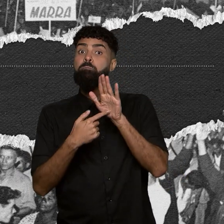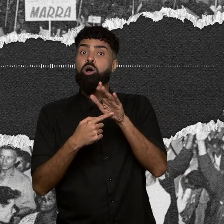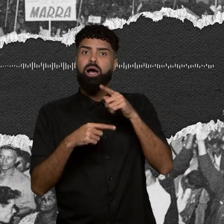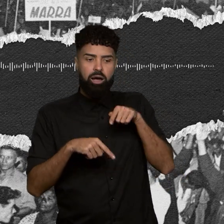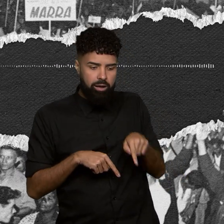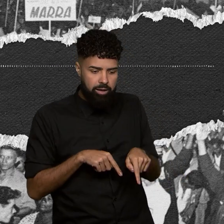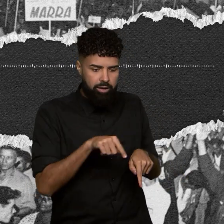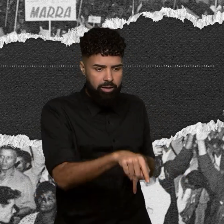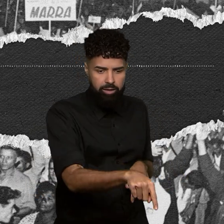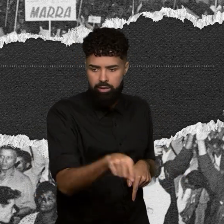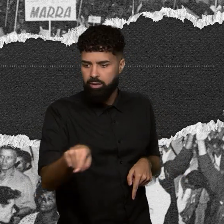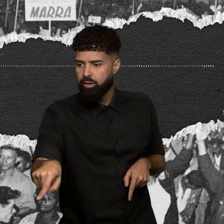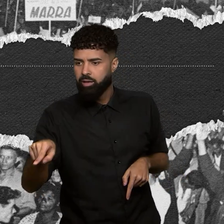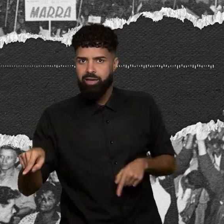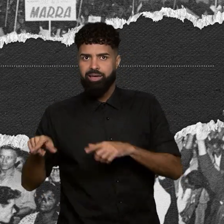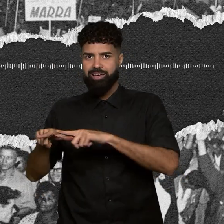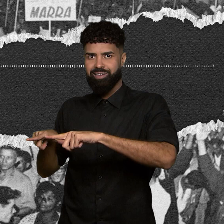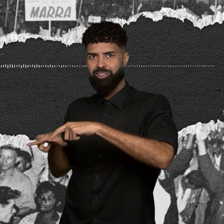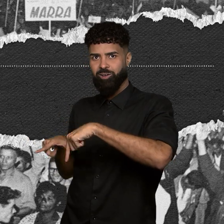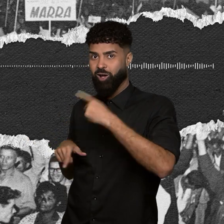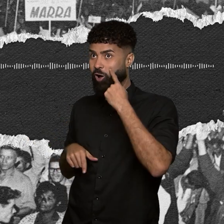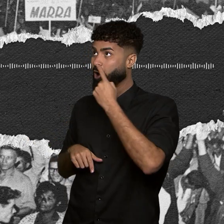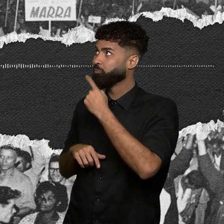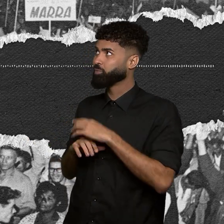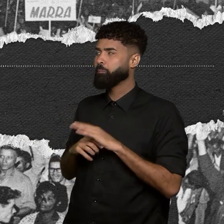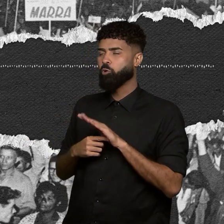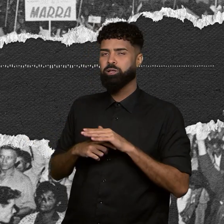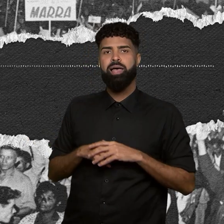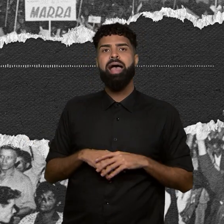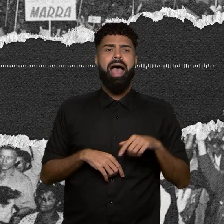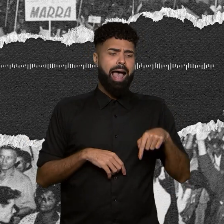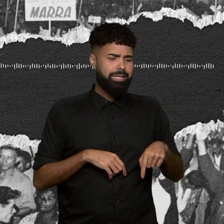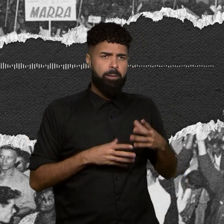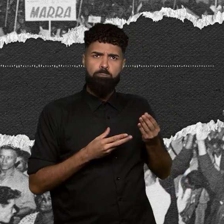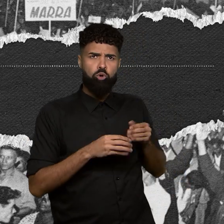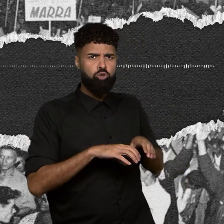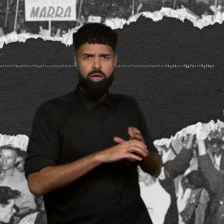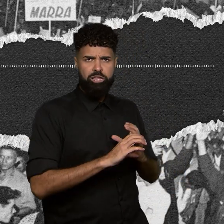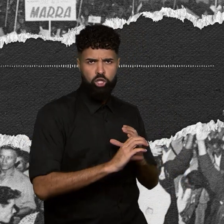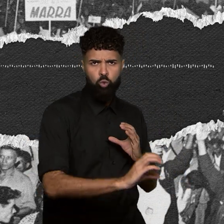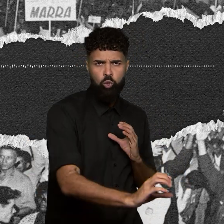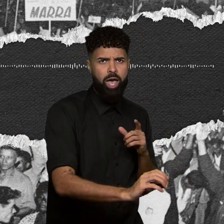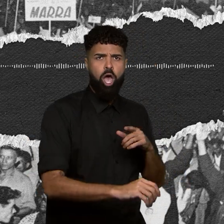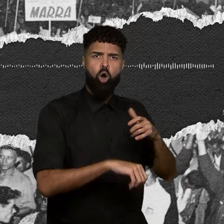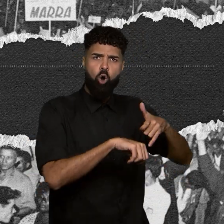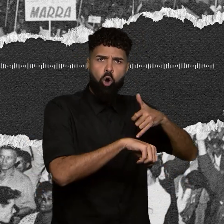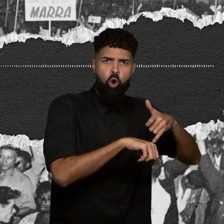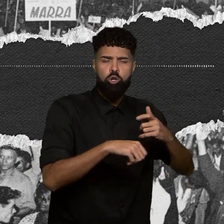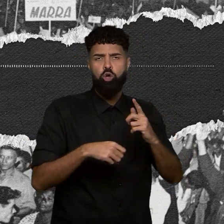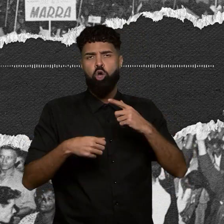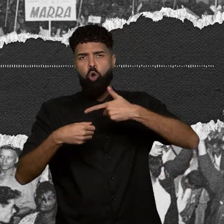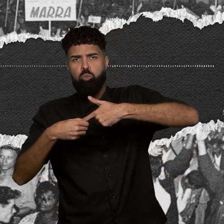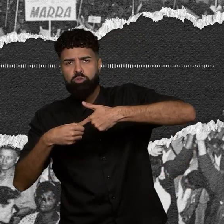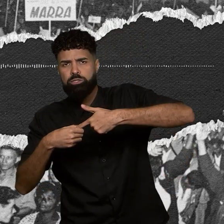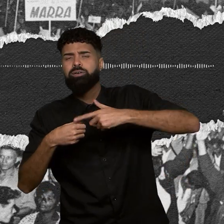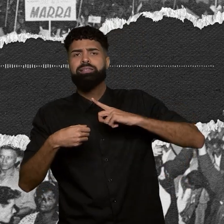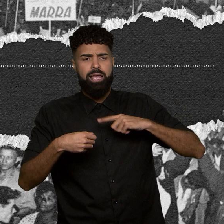espalhadas pela vila. Aqui passa vários dutos de óleo, de combustível, ainda passam. Se você observar ali